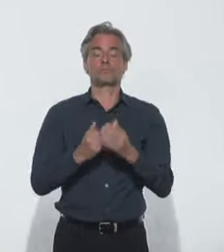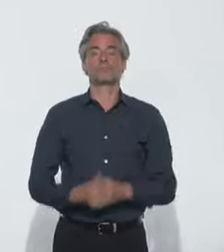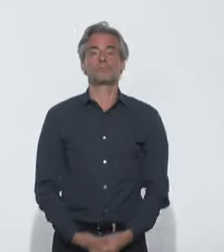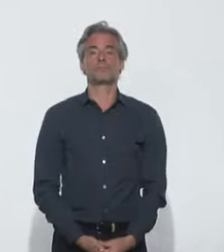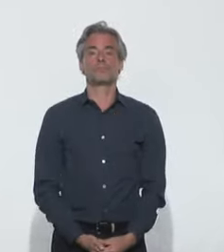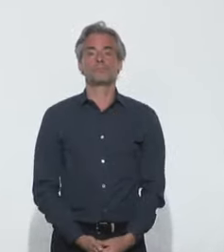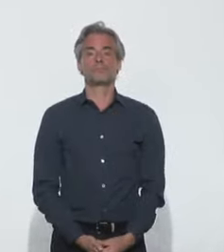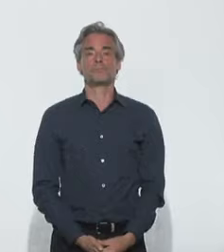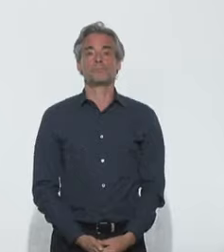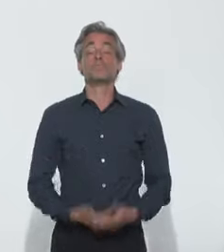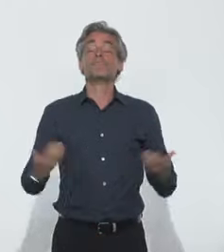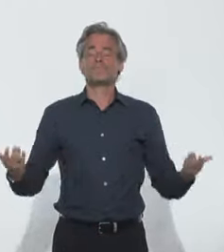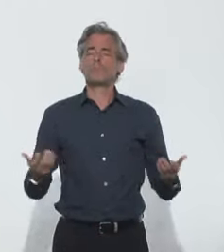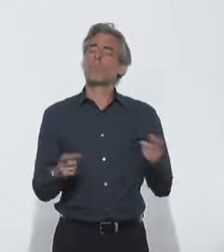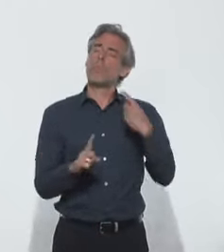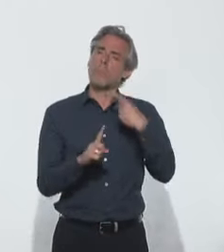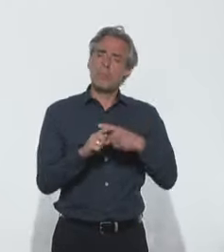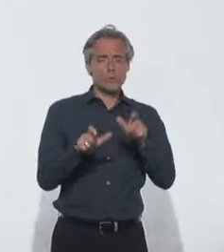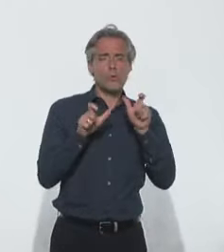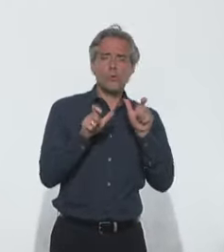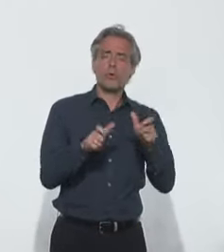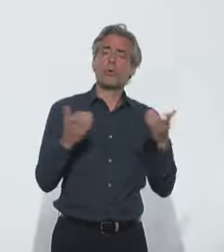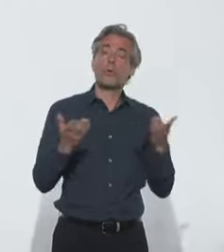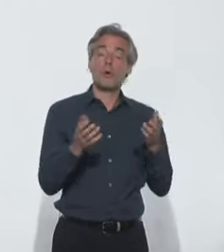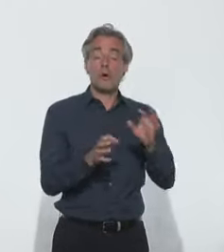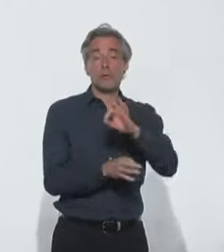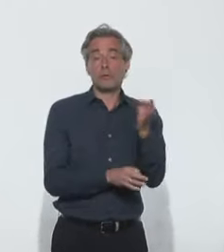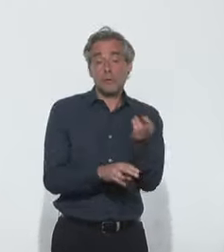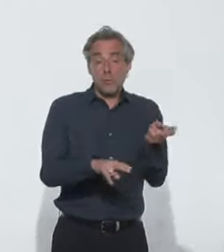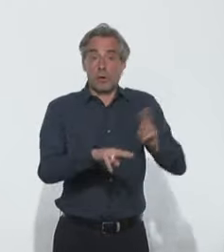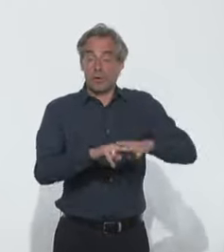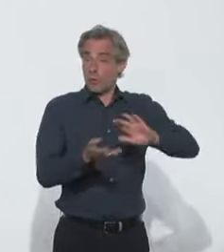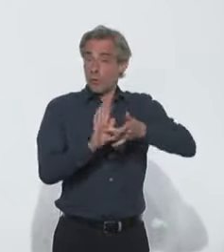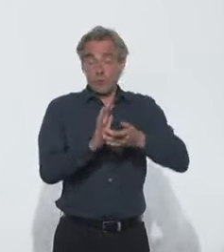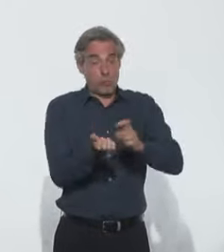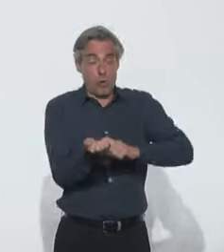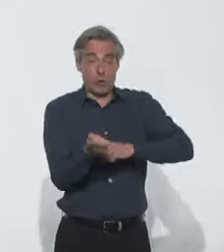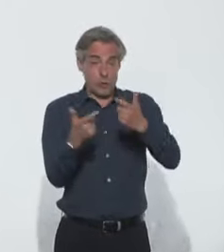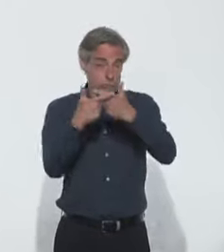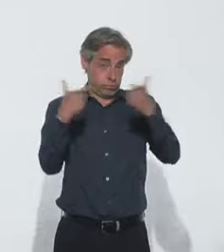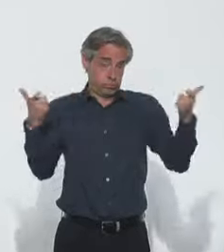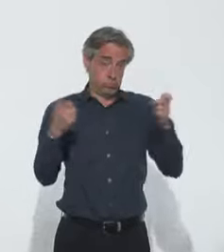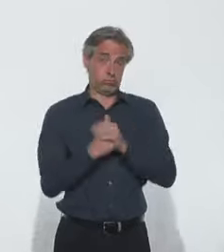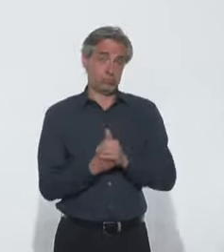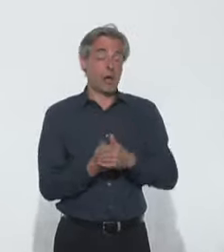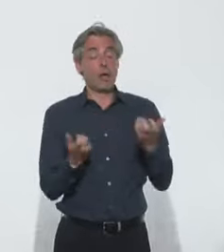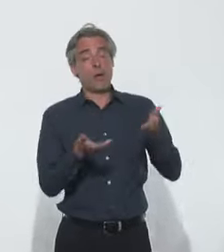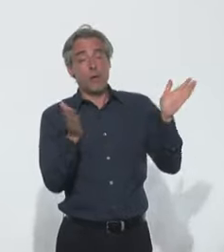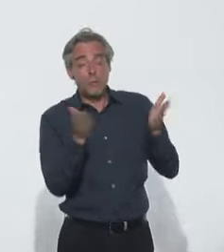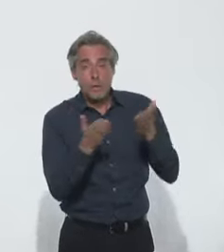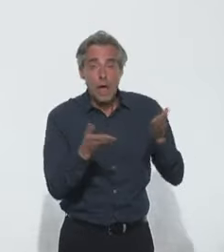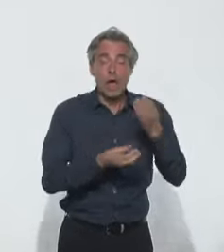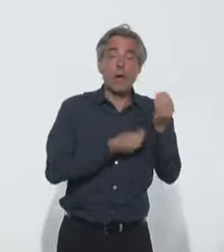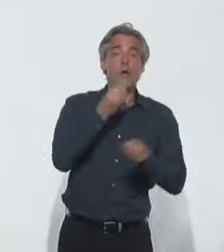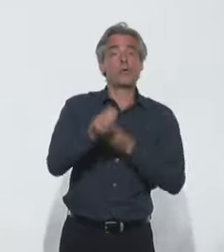et médico-sociaux. Mais nous surveillons aussi la mortalité toutes causes confondues, qui est la mortalité hospitalière,